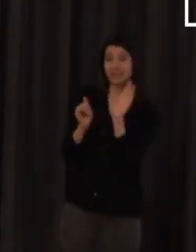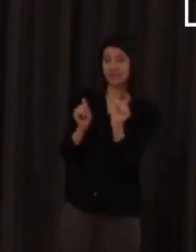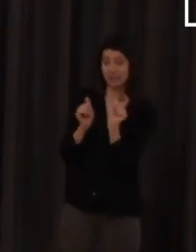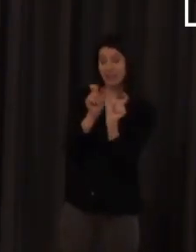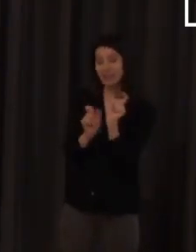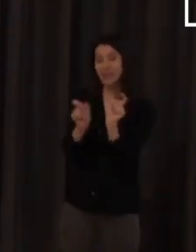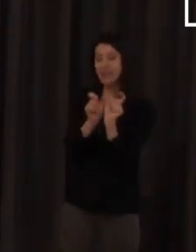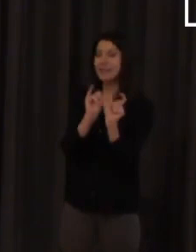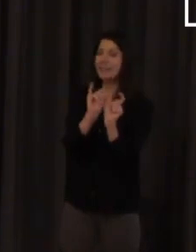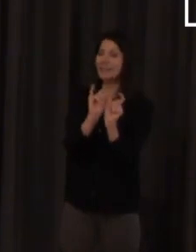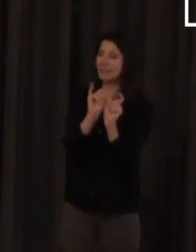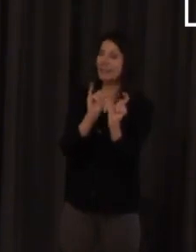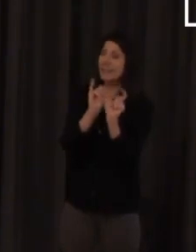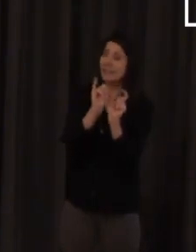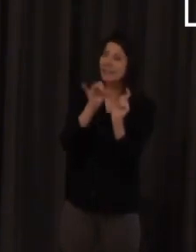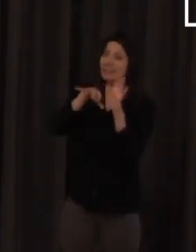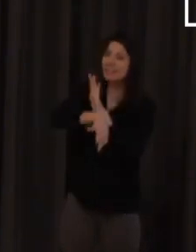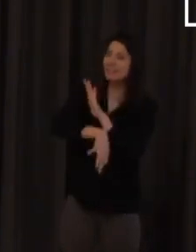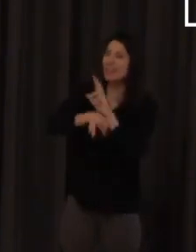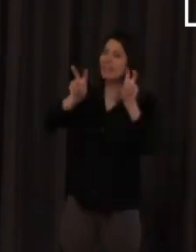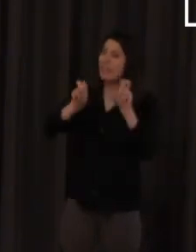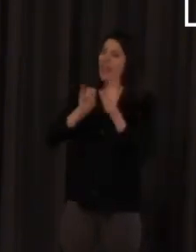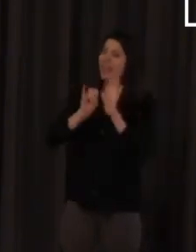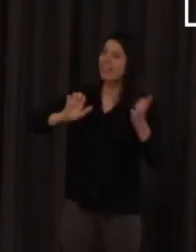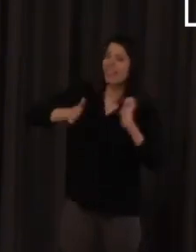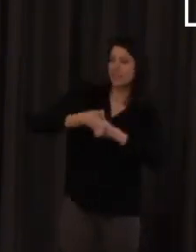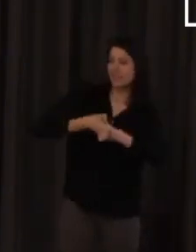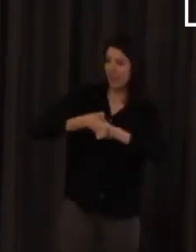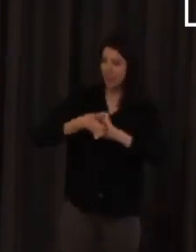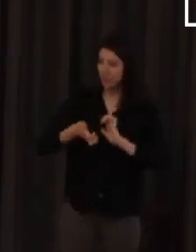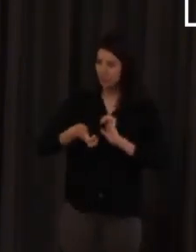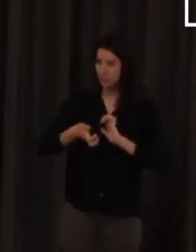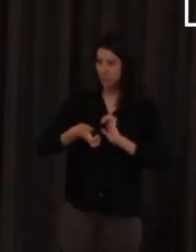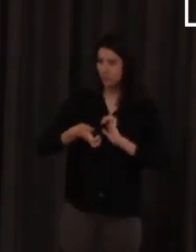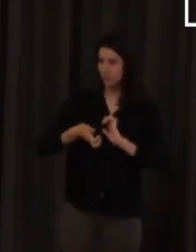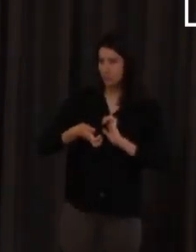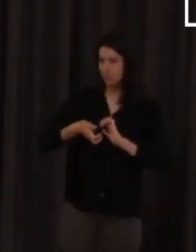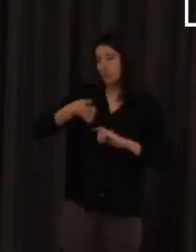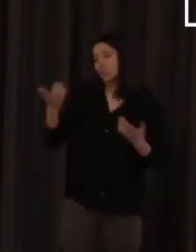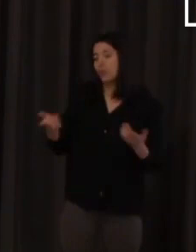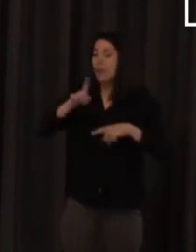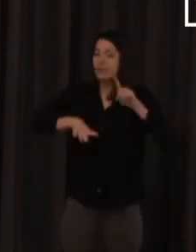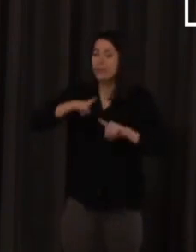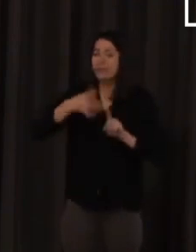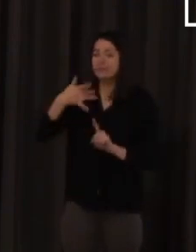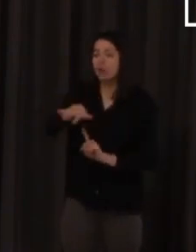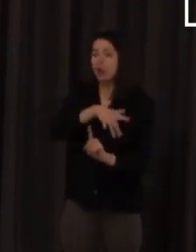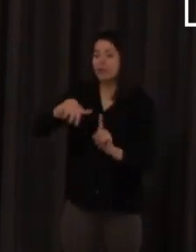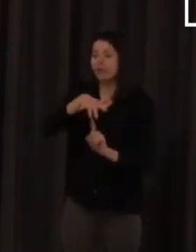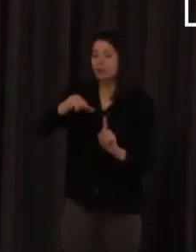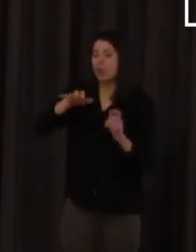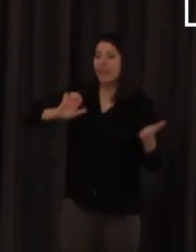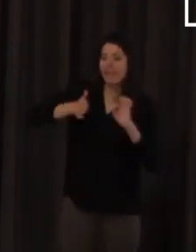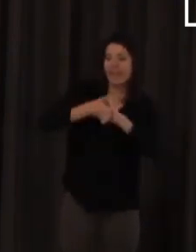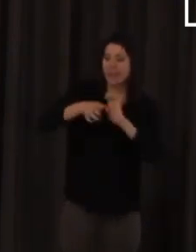intensificador ¿de acuerdo? y entonces en función también a través del contexto puede ser que lo hacía muy rápido o muy